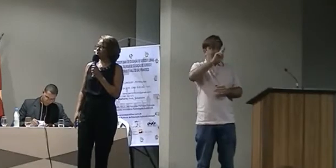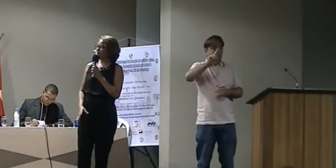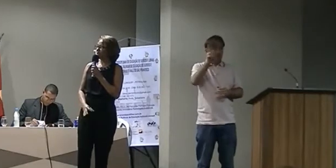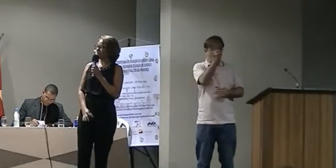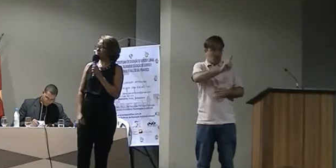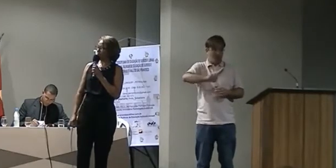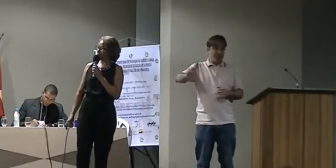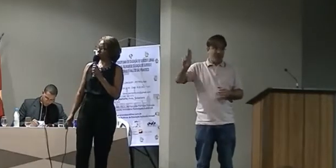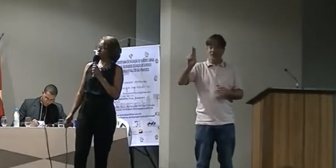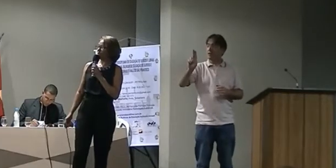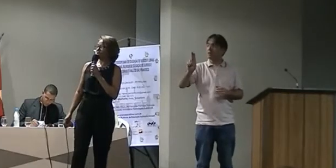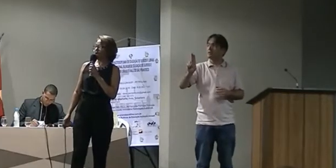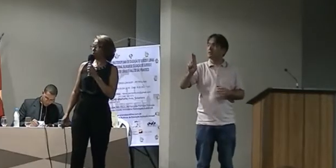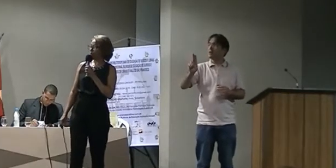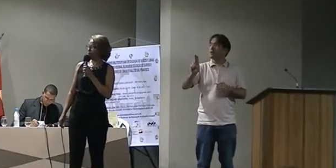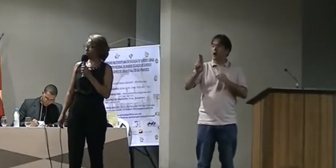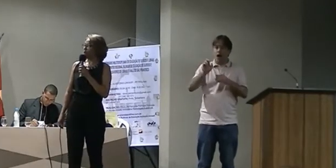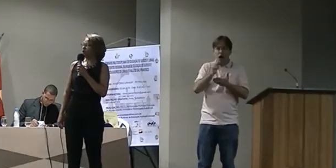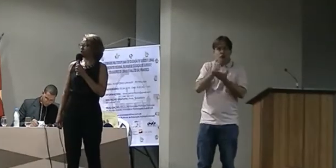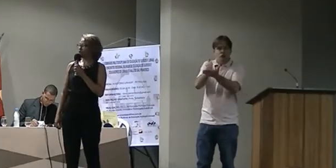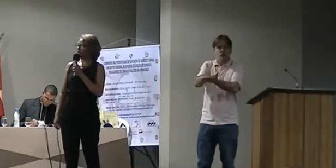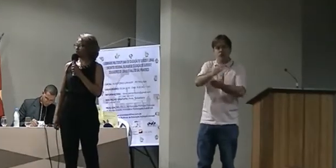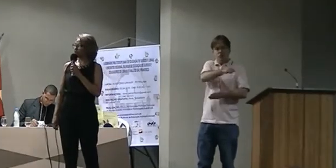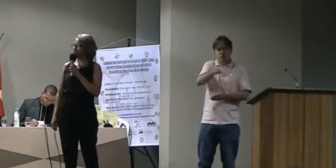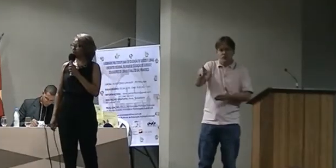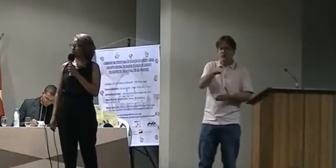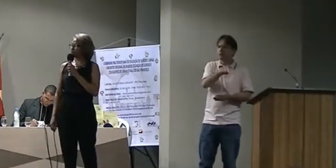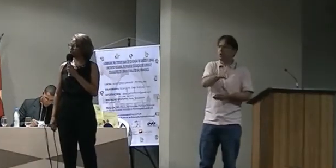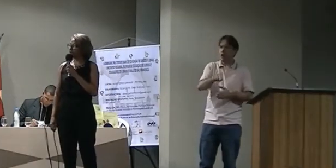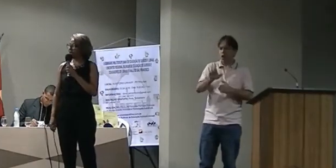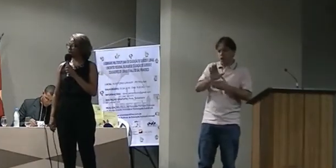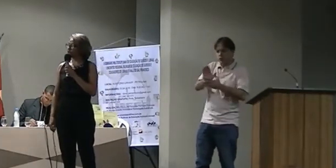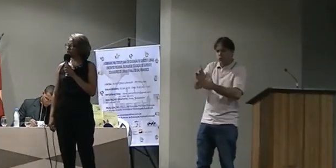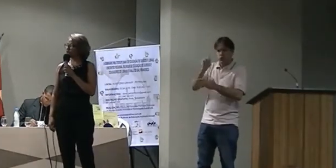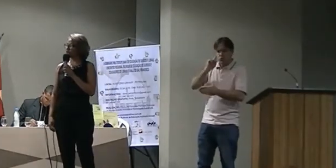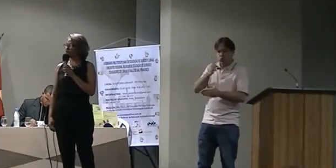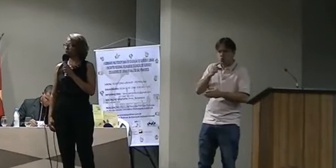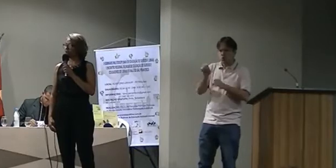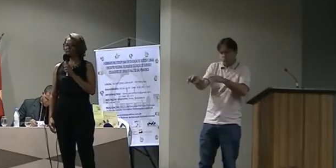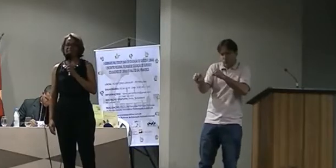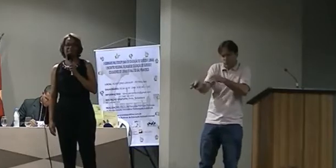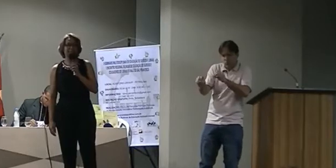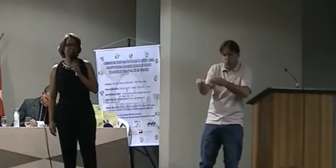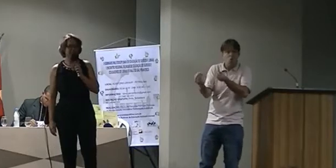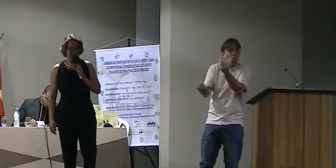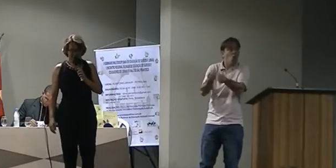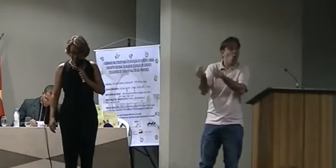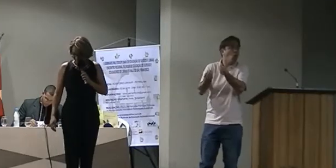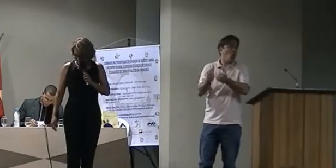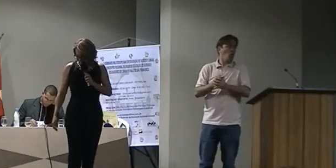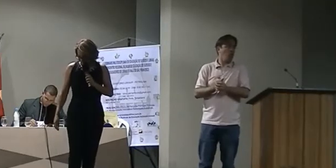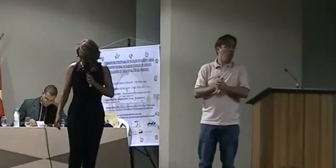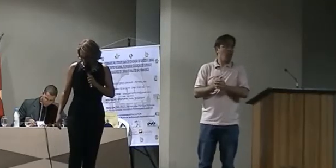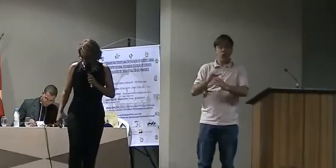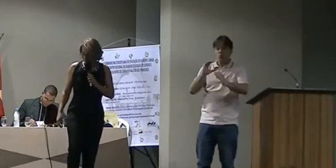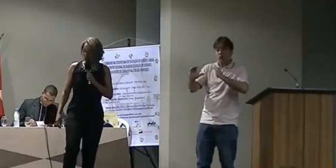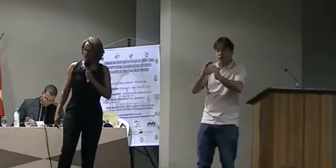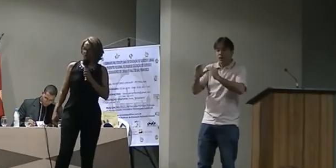conhecimento, de alunos, dos diversos universos culturais e dos meios de comunicação. Gosto